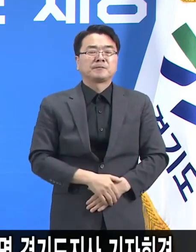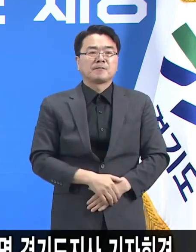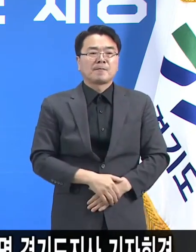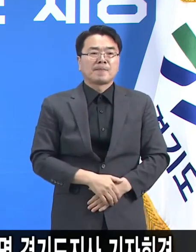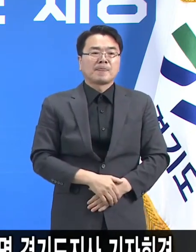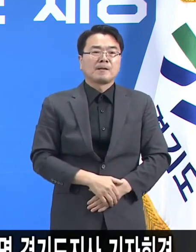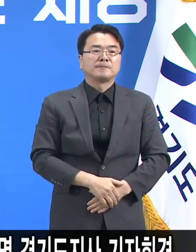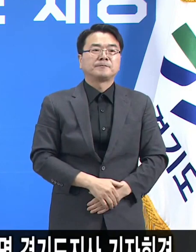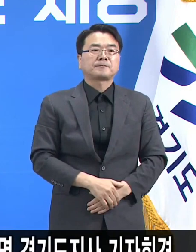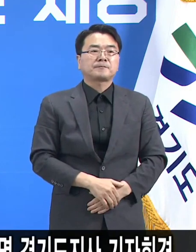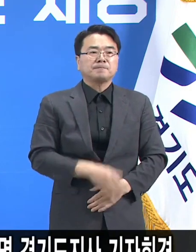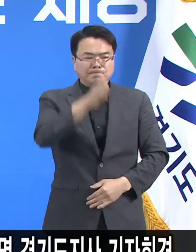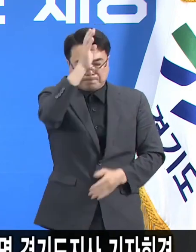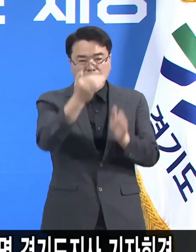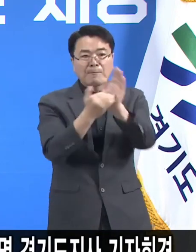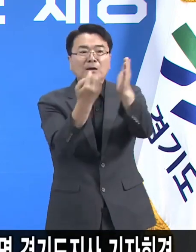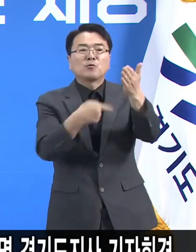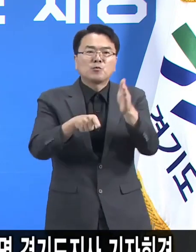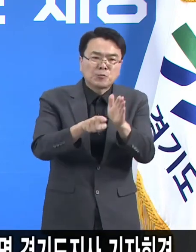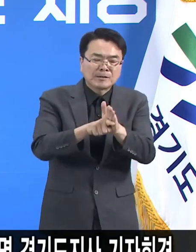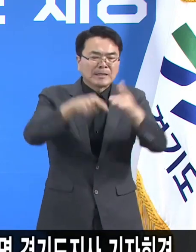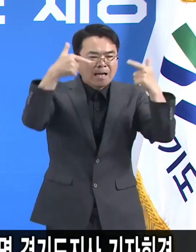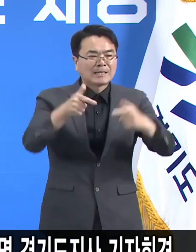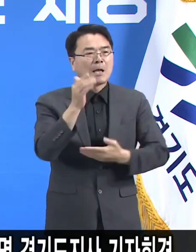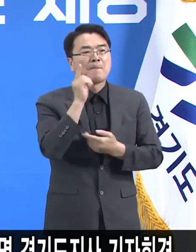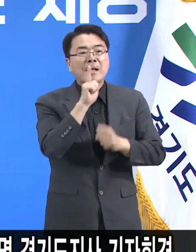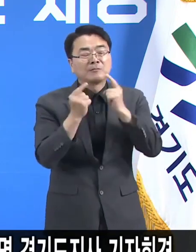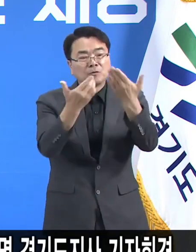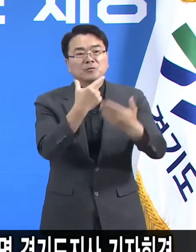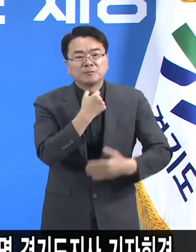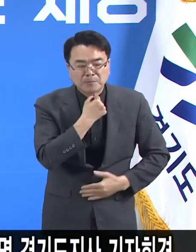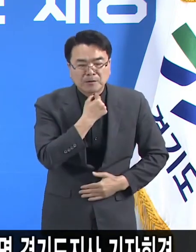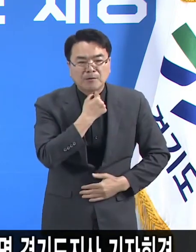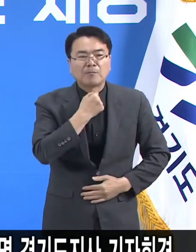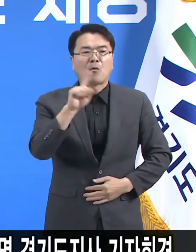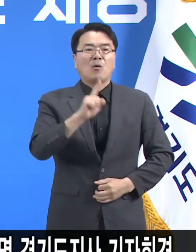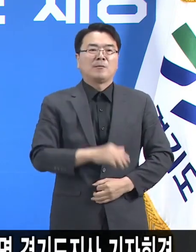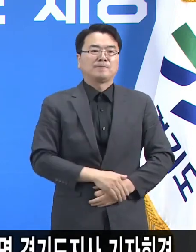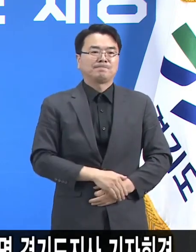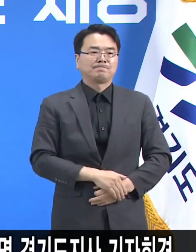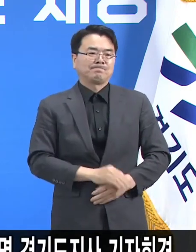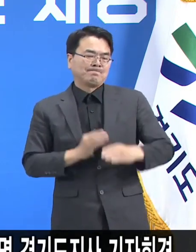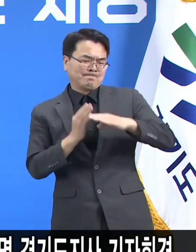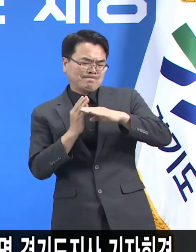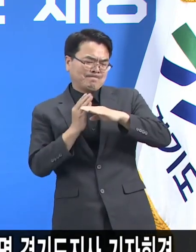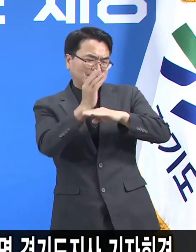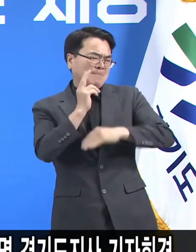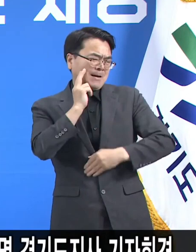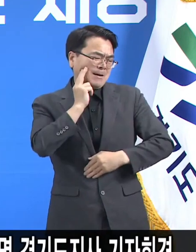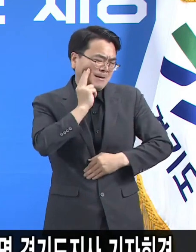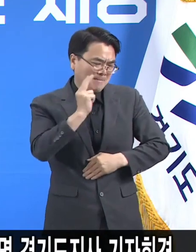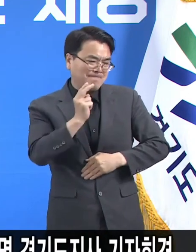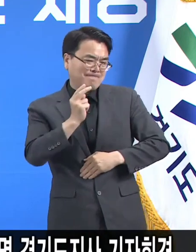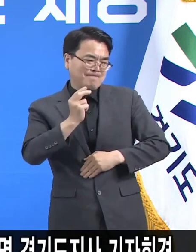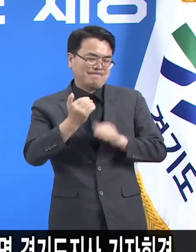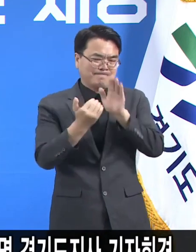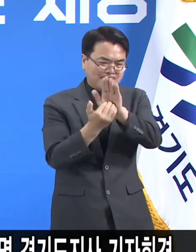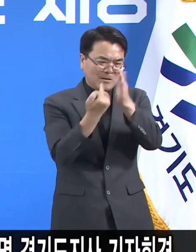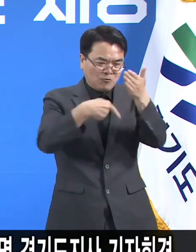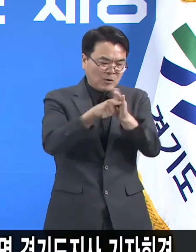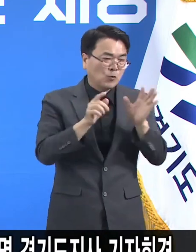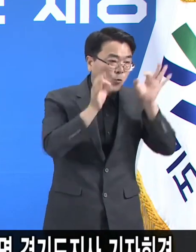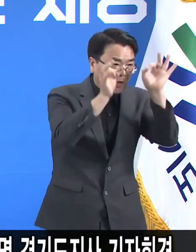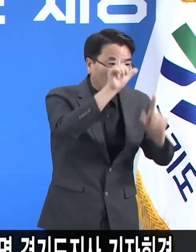방역에 있어서 언제나 말씀드린 것처럼 과잉 대응이 부실 늑장